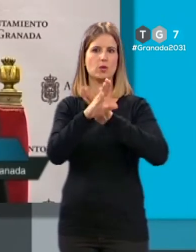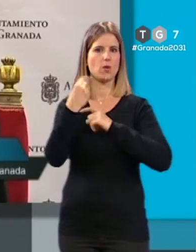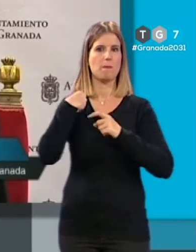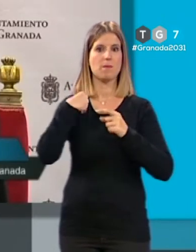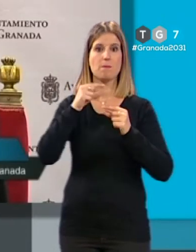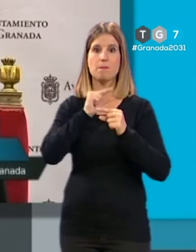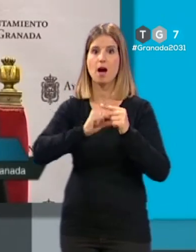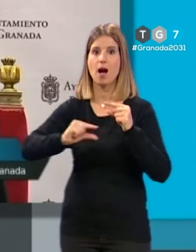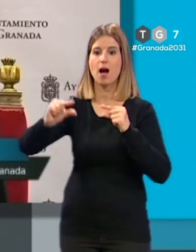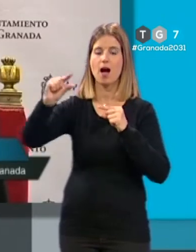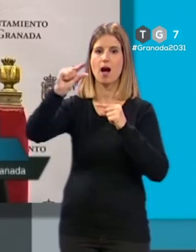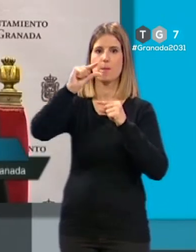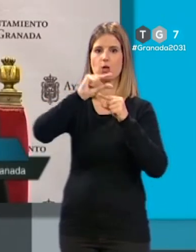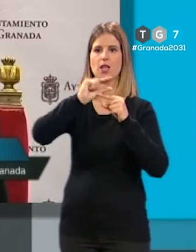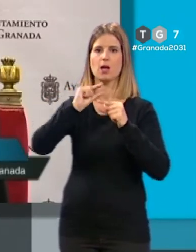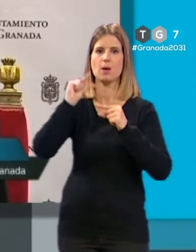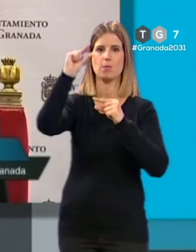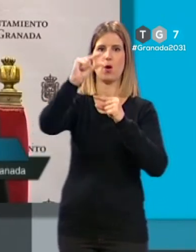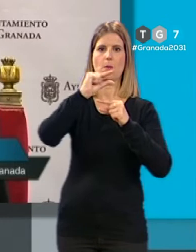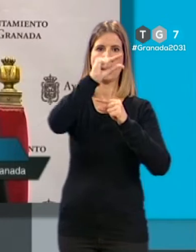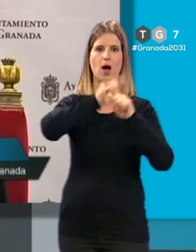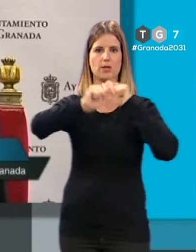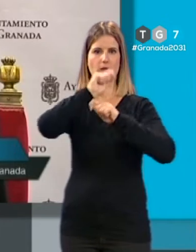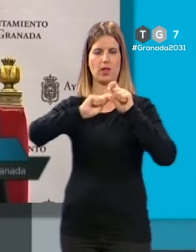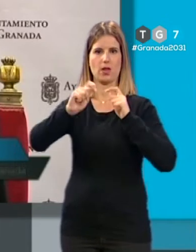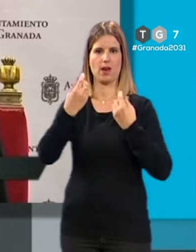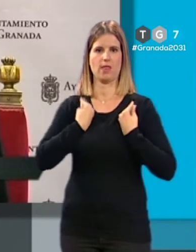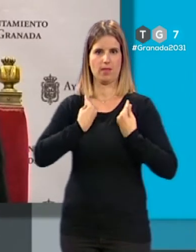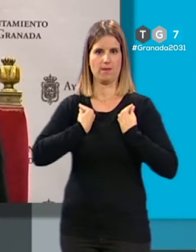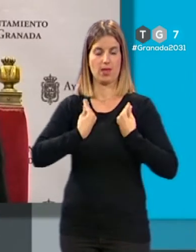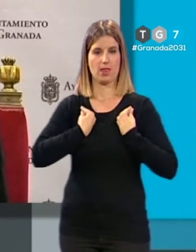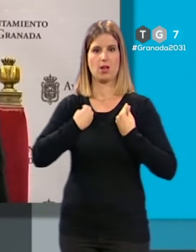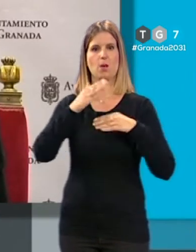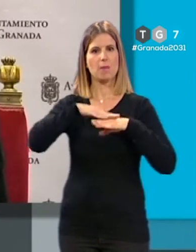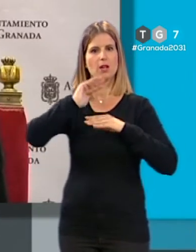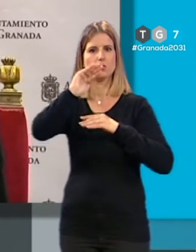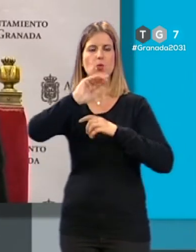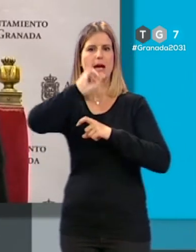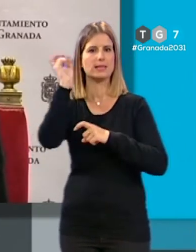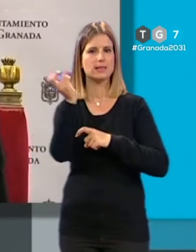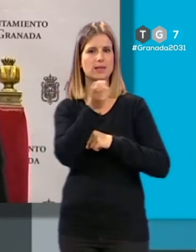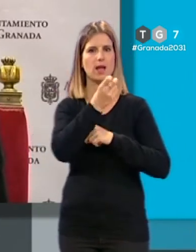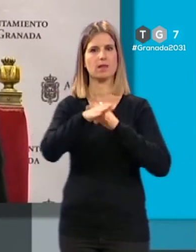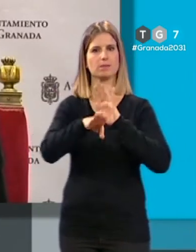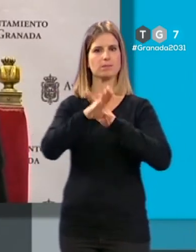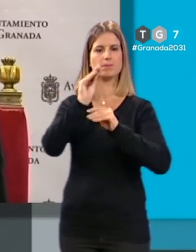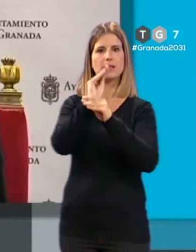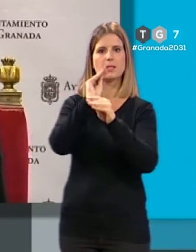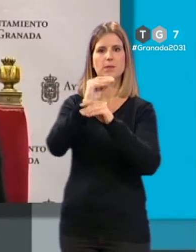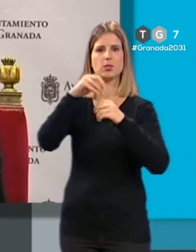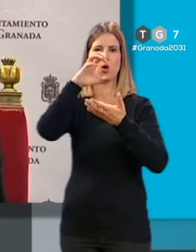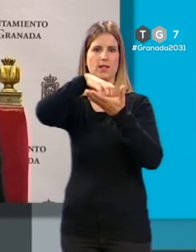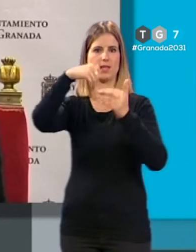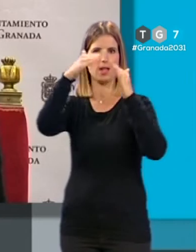aportaciones que recibían las asociaciones de vecinos para el ejercicio de su actividad y para el mantenimiento de las sedes